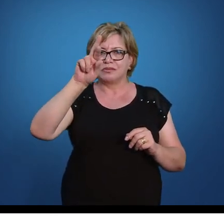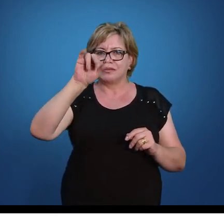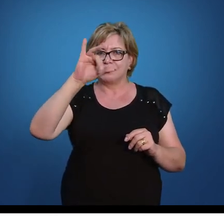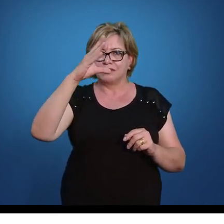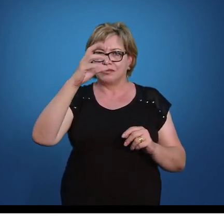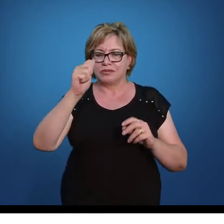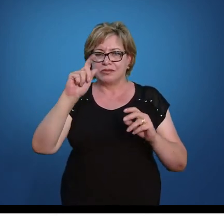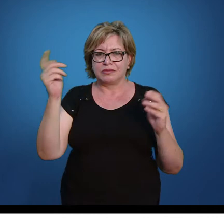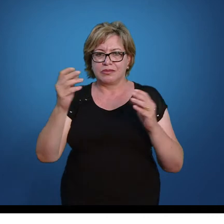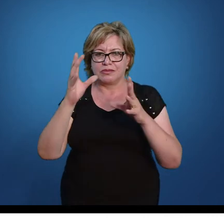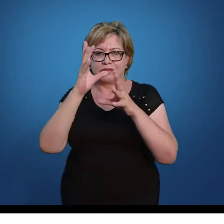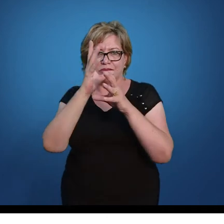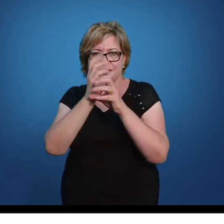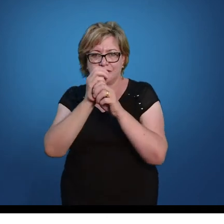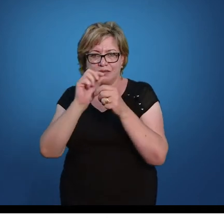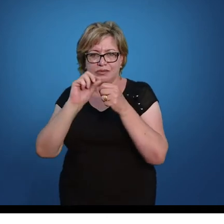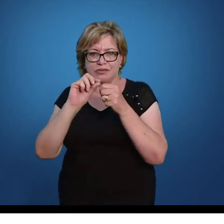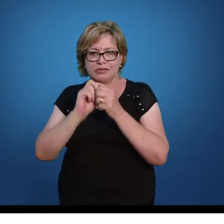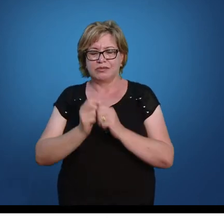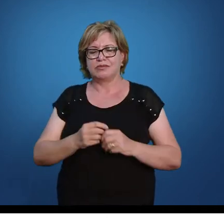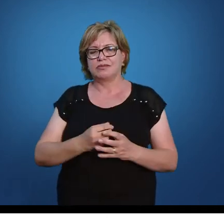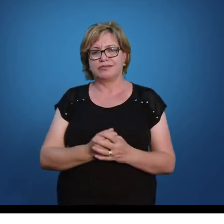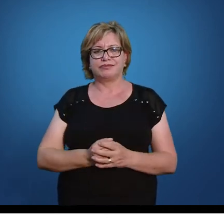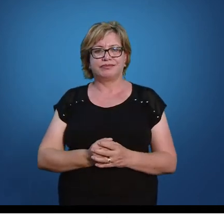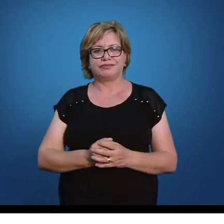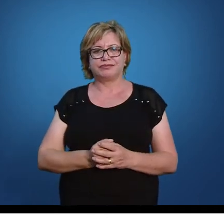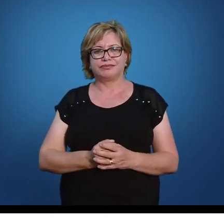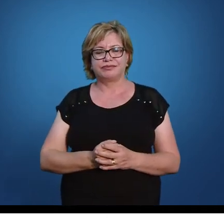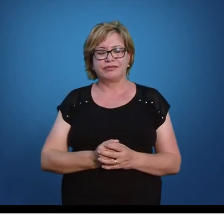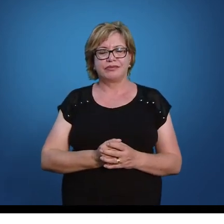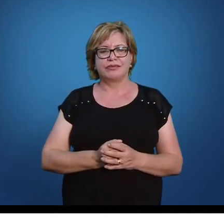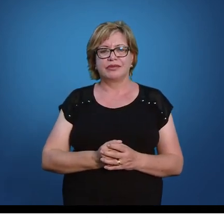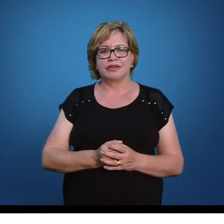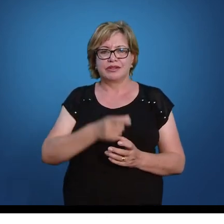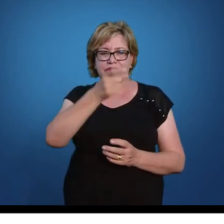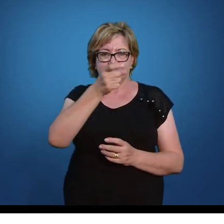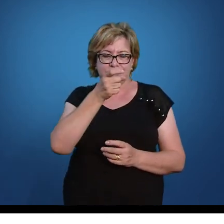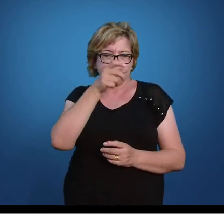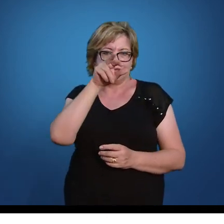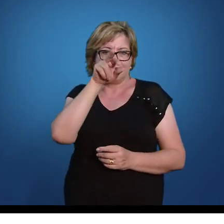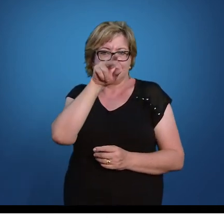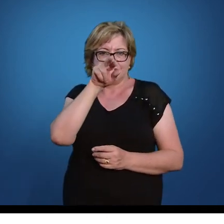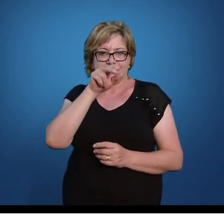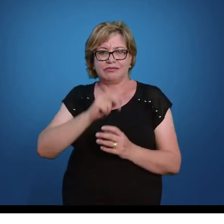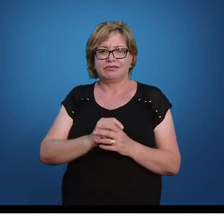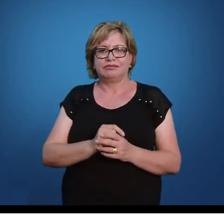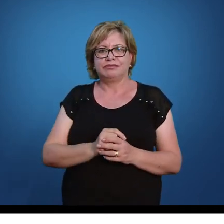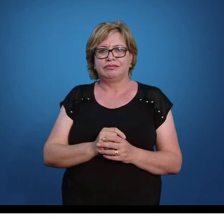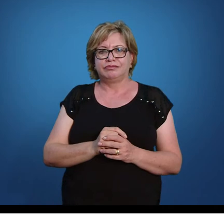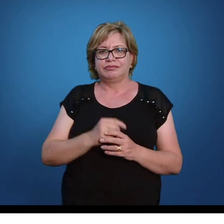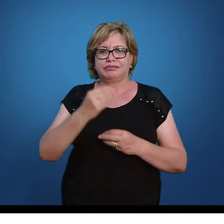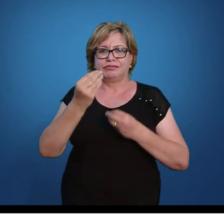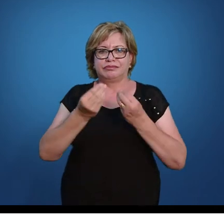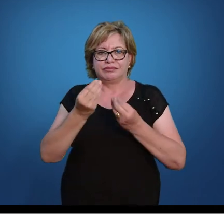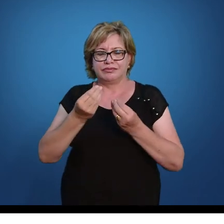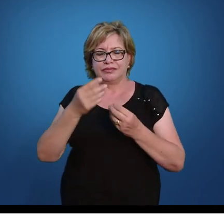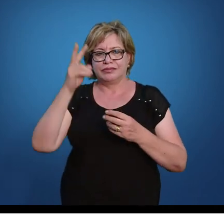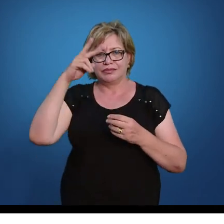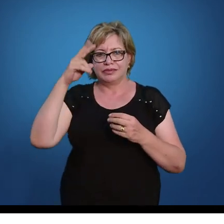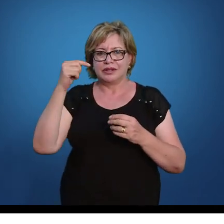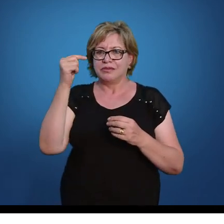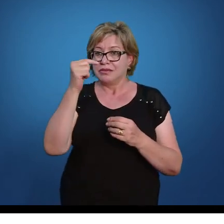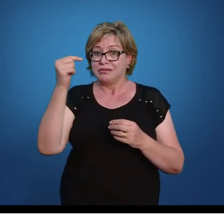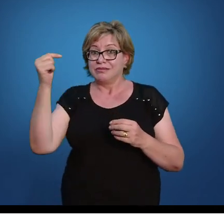Agora, é efetuar os cálculos para encontrar nossas raízes. Então, o X vai ser aqui, lembrando a regra de sinal,